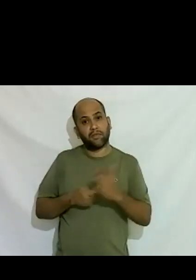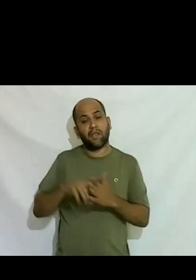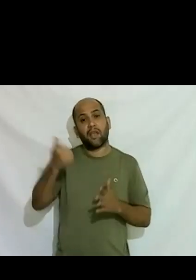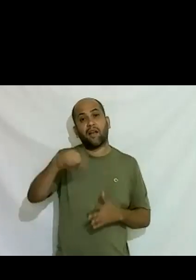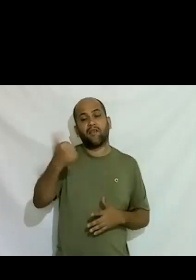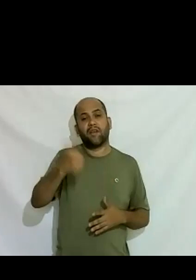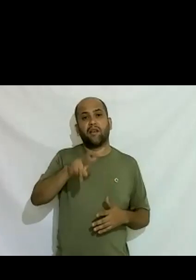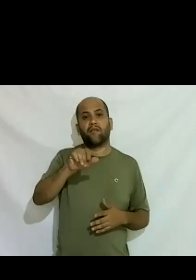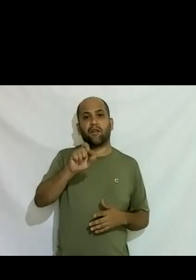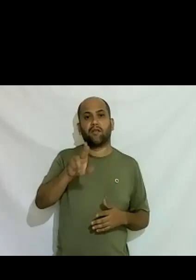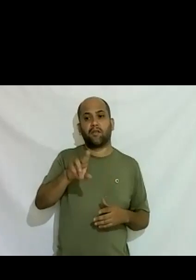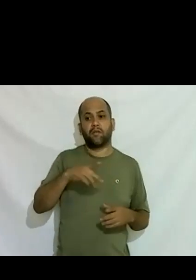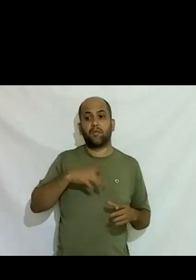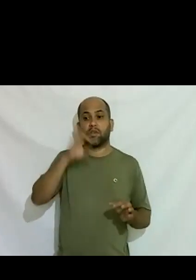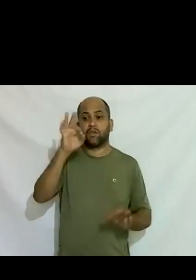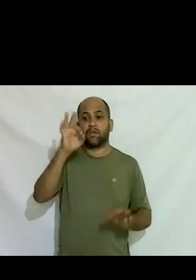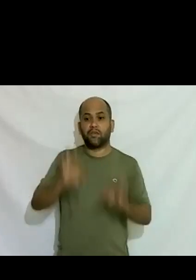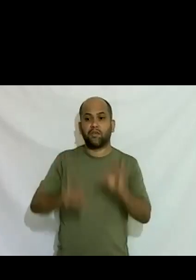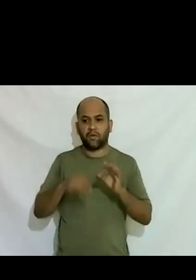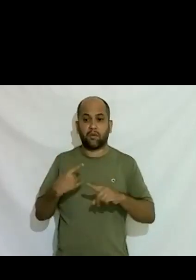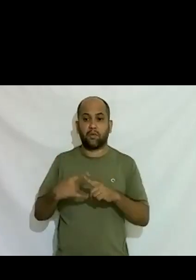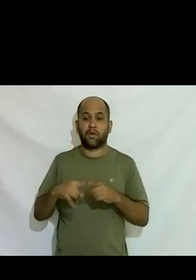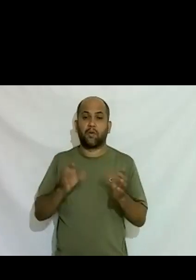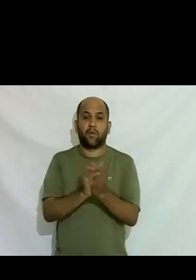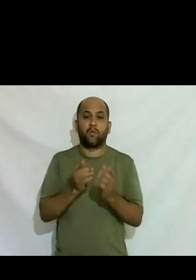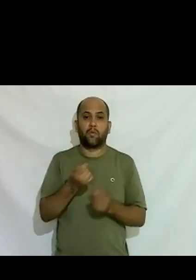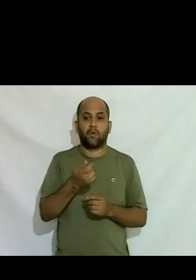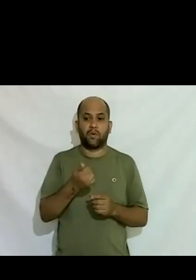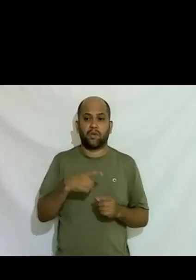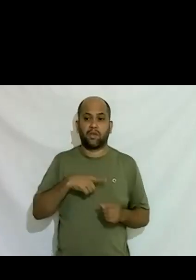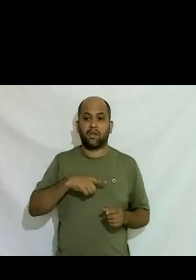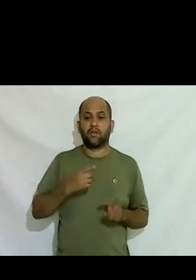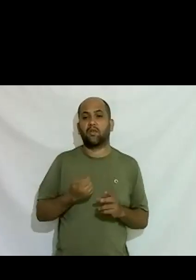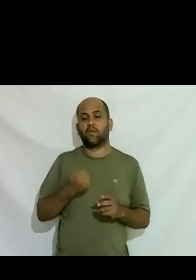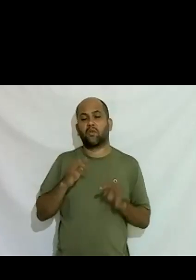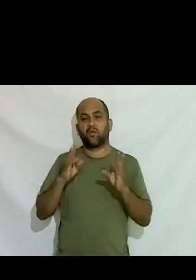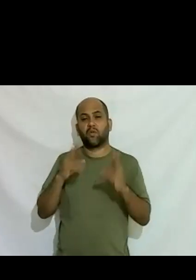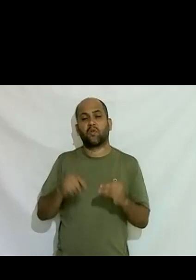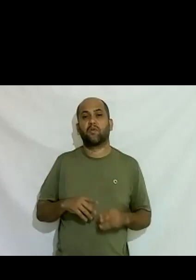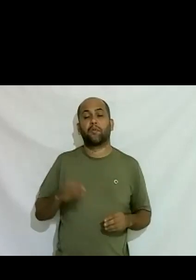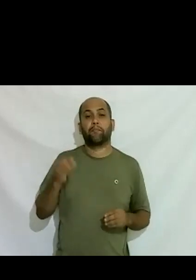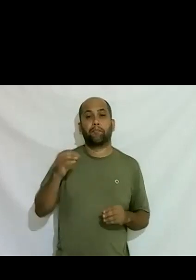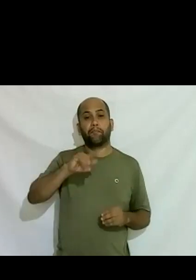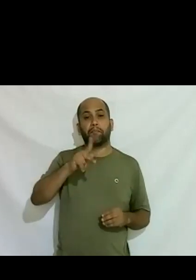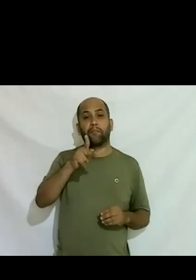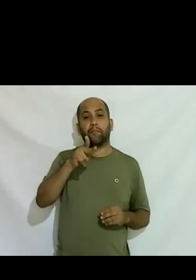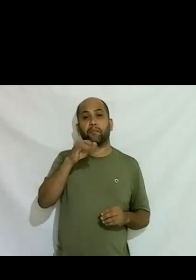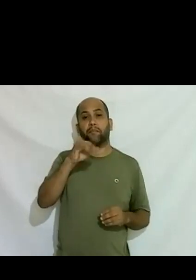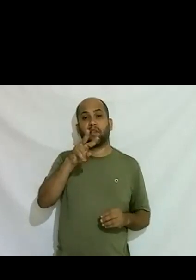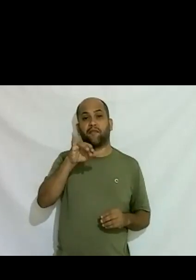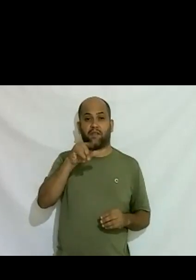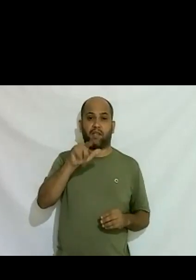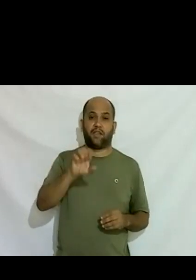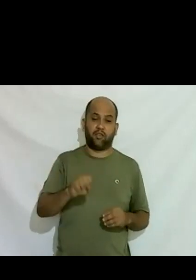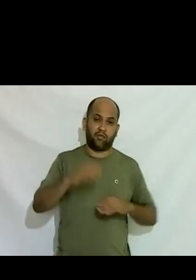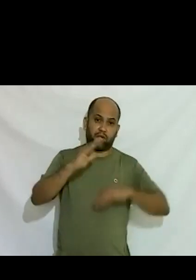justo que um grupo tão pequeno tenham todos os privilégios tenham todas as capacidades tenham todas as capacitações